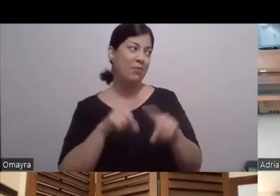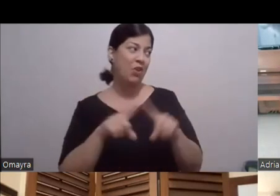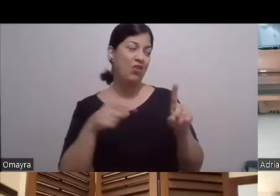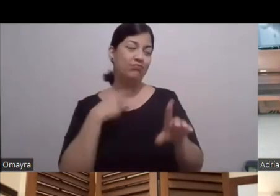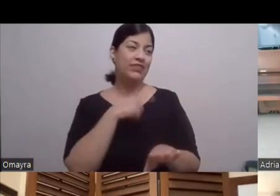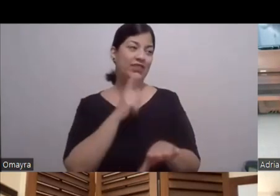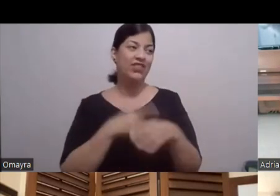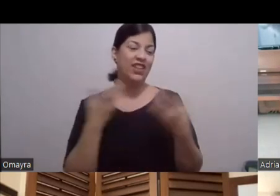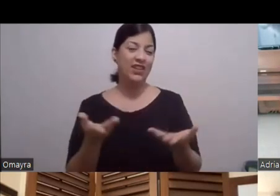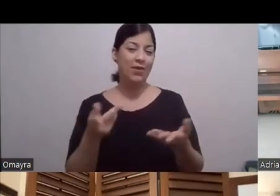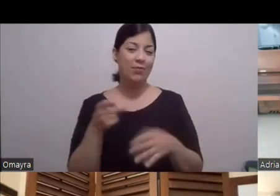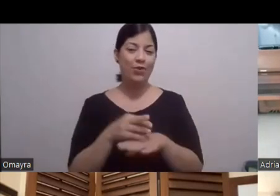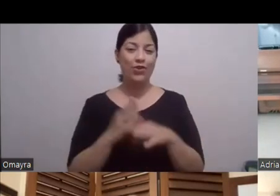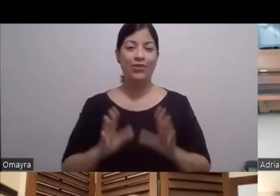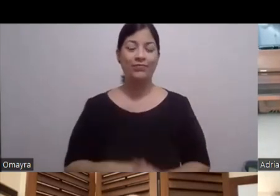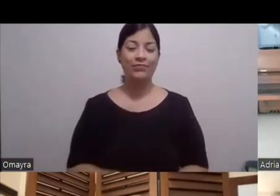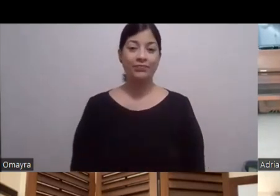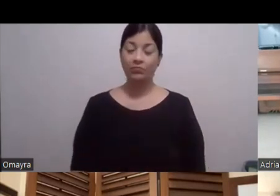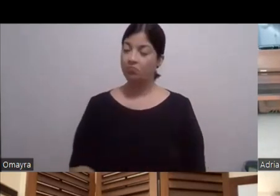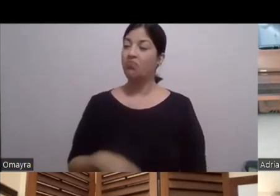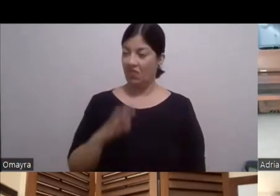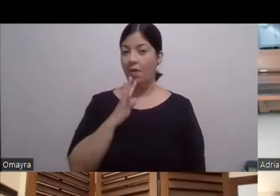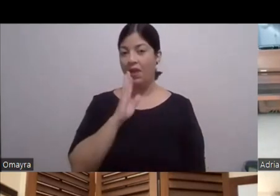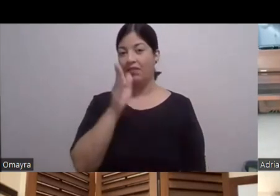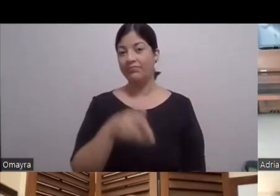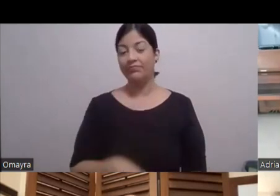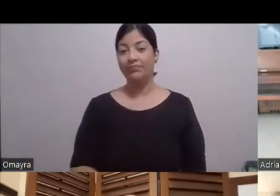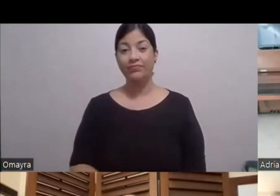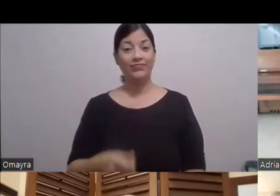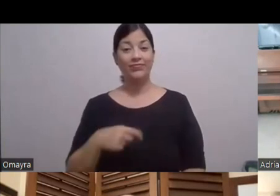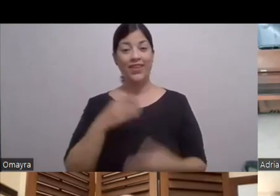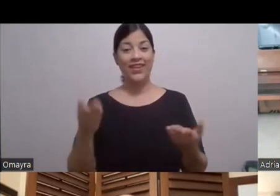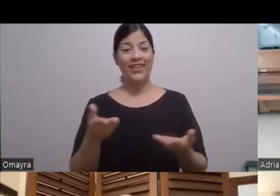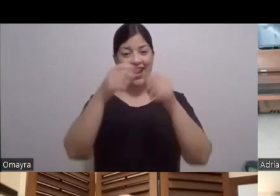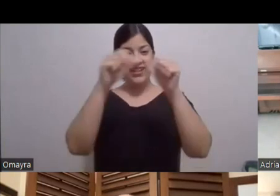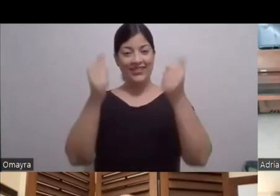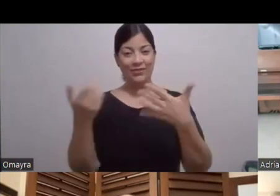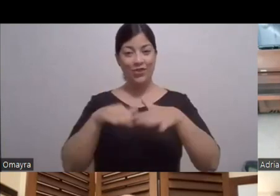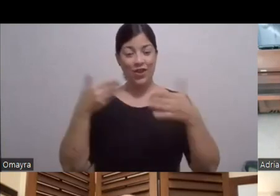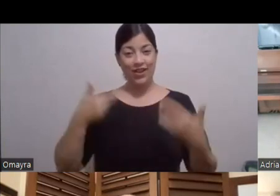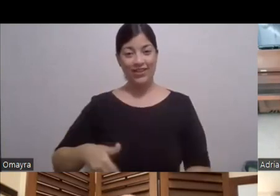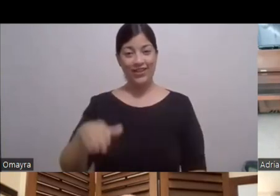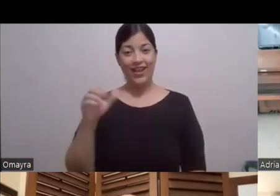Has quedado acá, pero de eso vamos a hablar Y estamos aquí en Artefusión Y aquí, mira, quien les habla es Adriana Pantoja Todavía